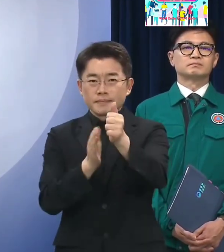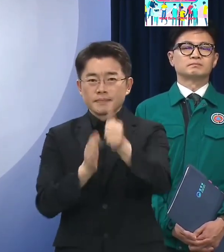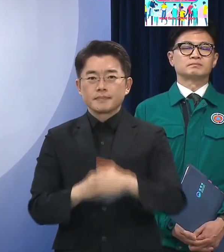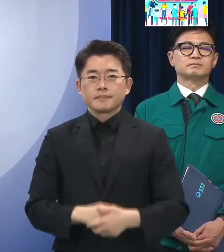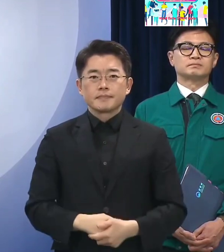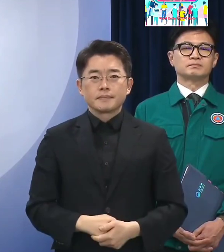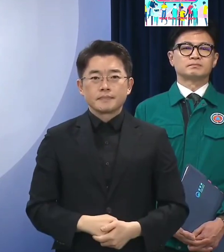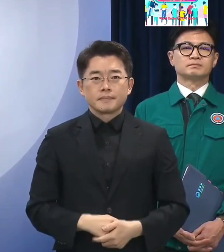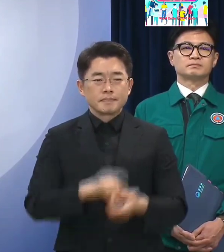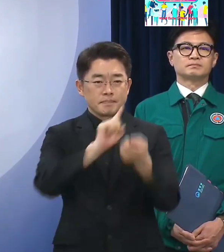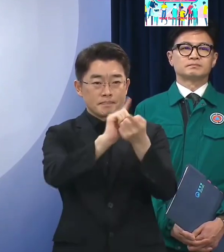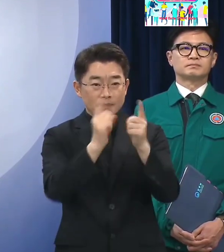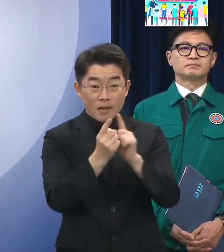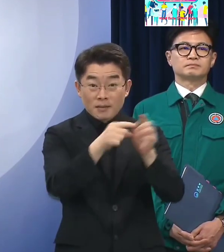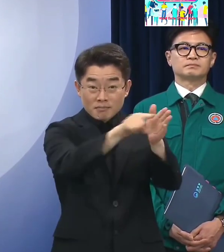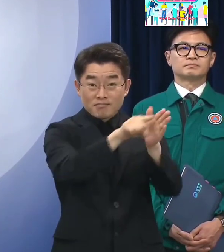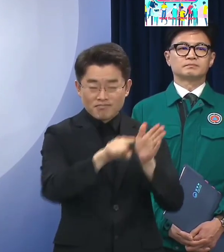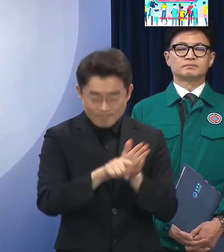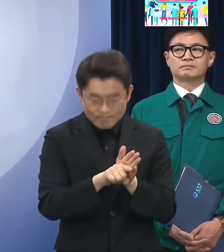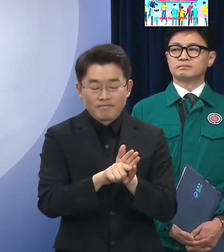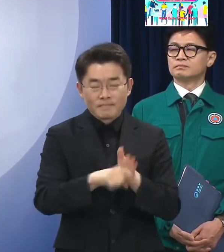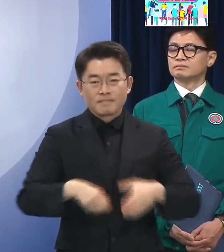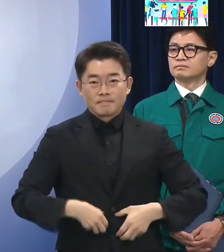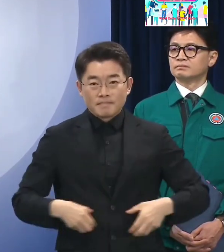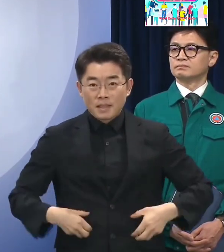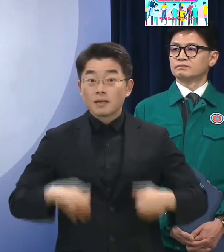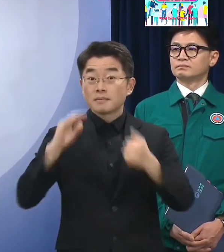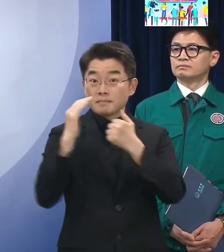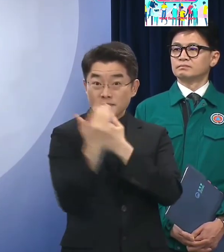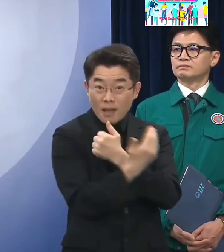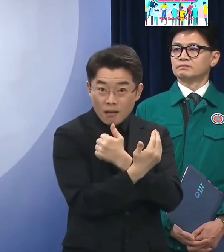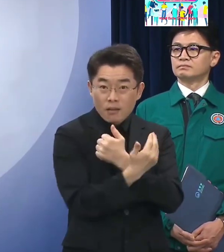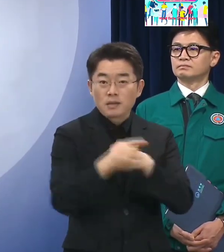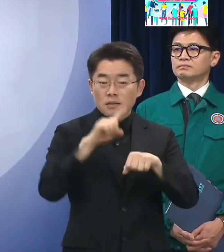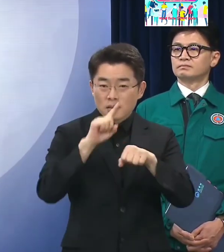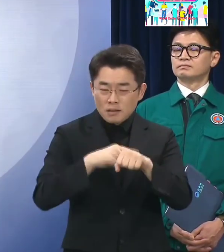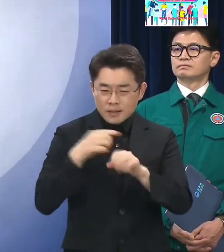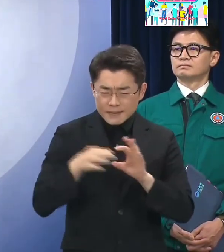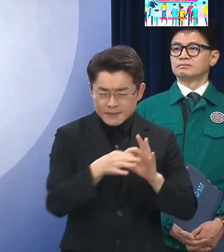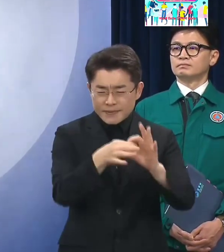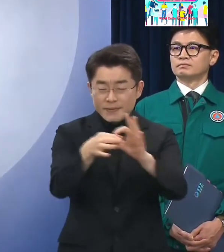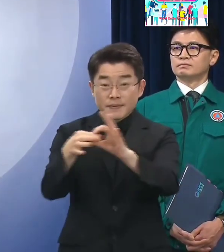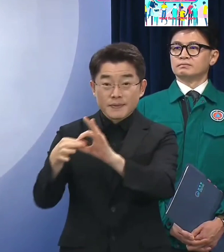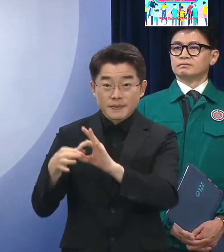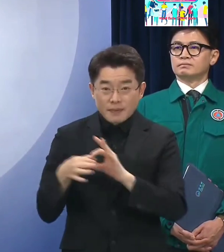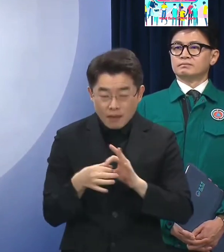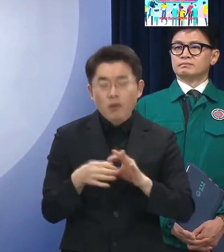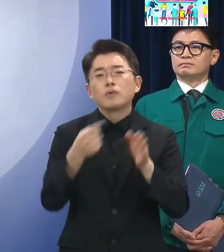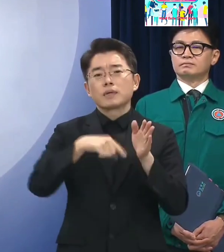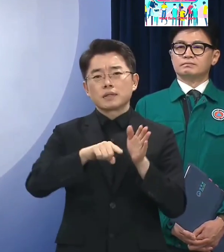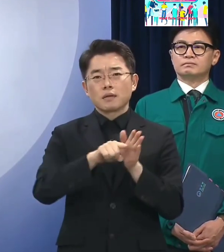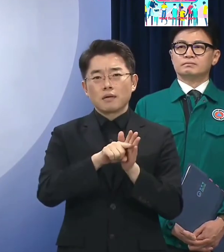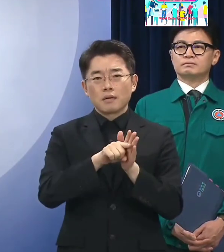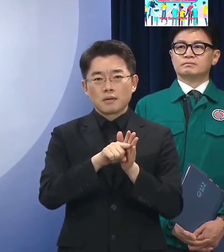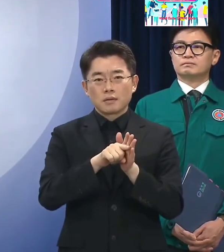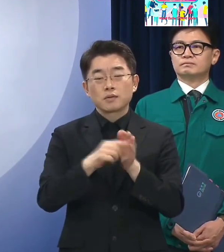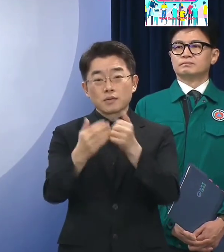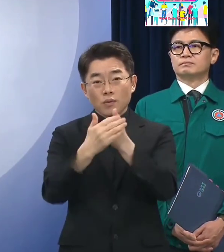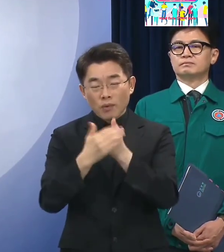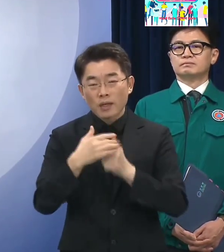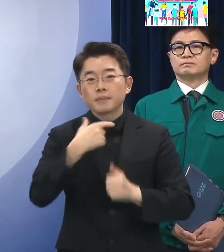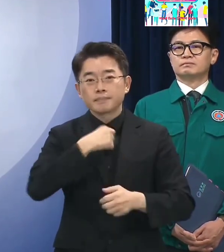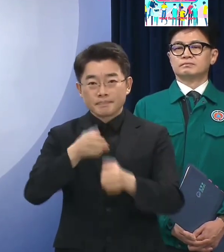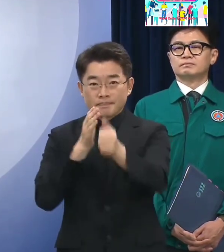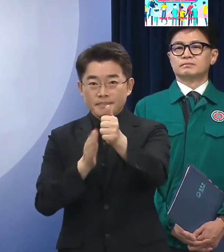신뢰와 포용의 바탕을 둔 사회적 자본을 쌓아 나갔는데 국민 여러분께서도 적극